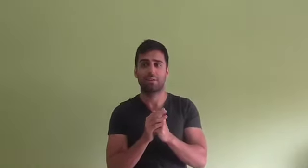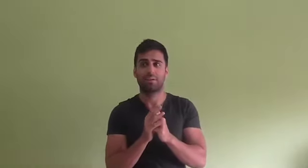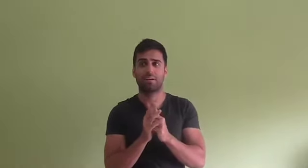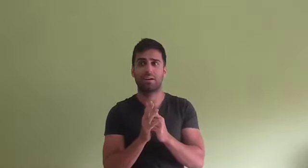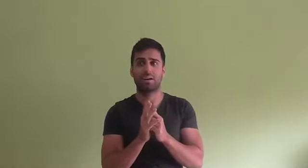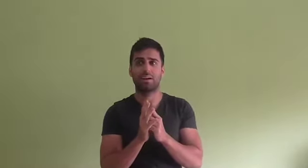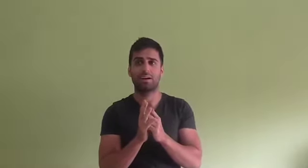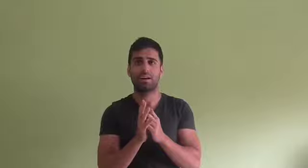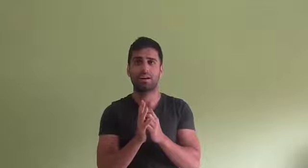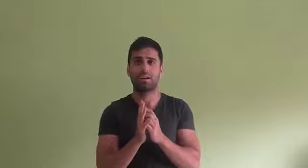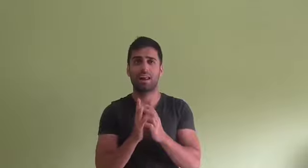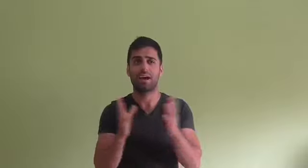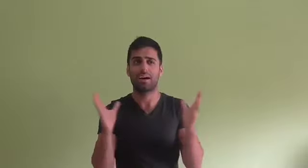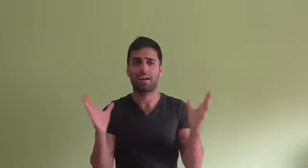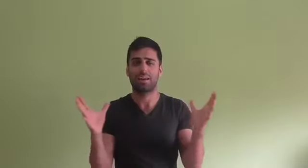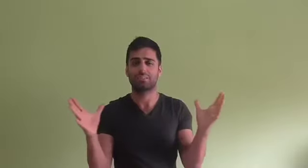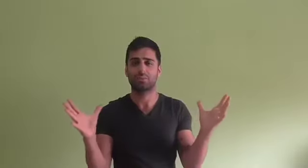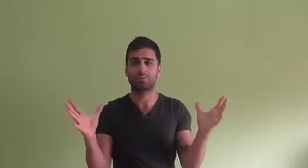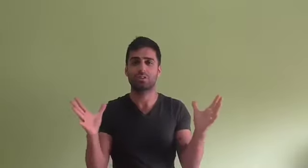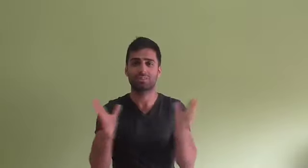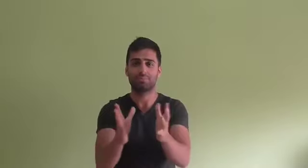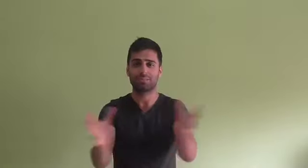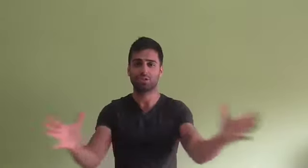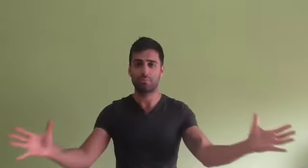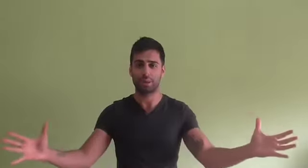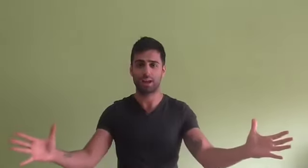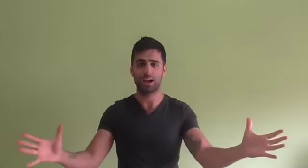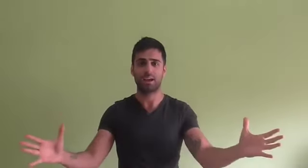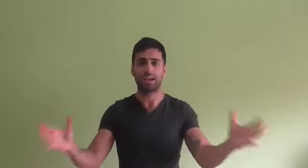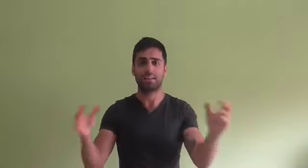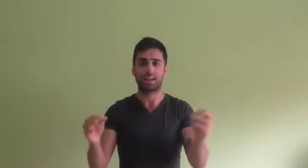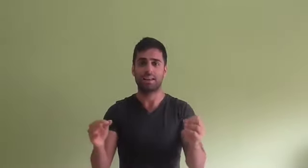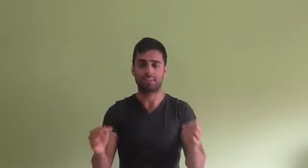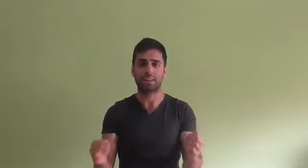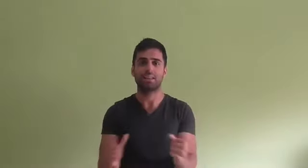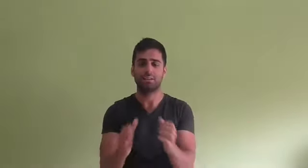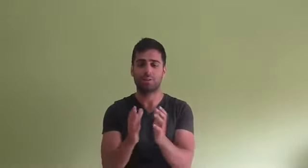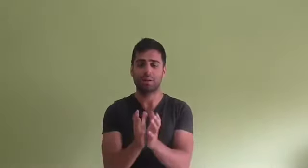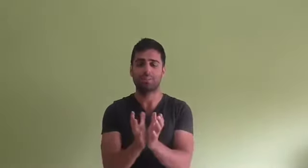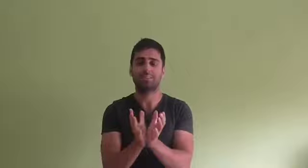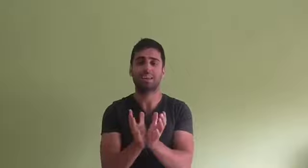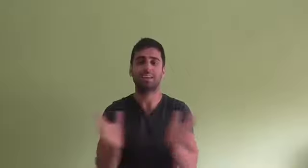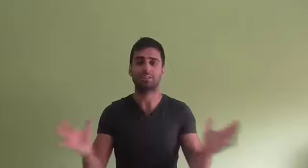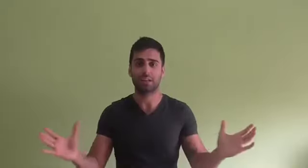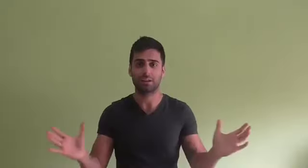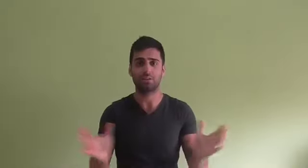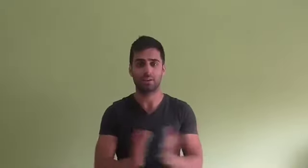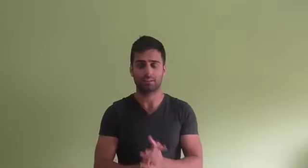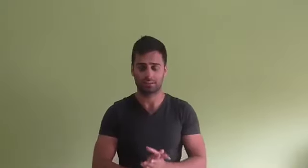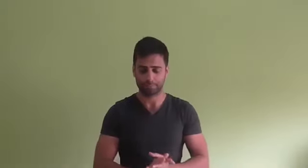situación es más compleja y de que la verdad normalmente se halla en el terreno gris.